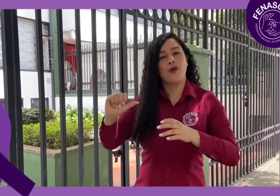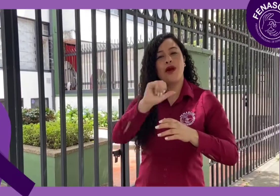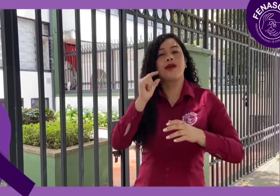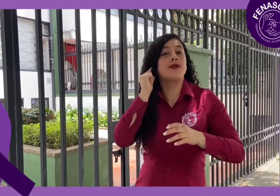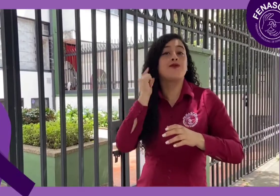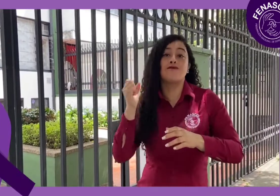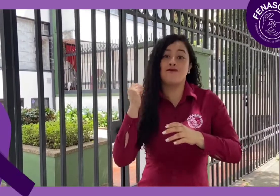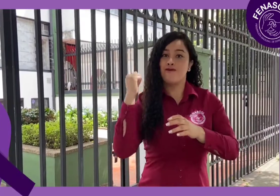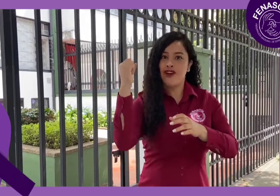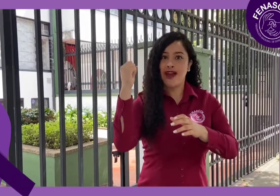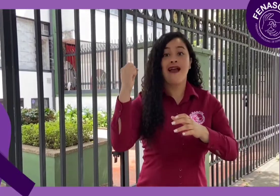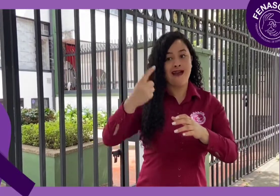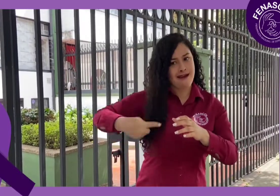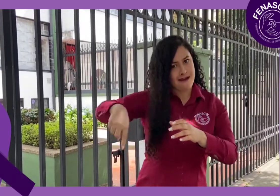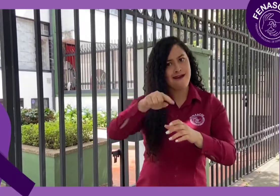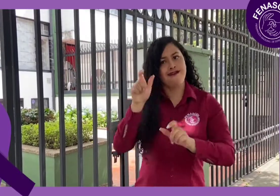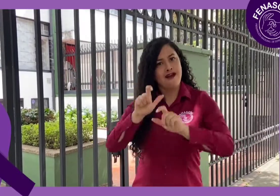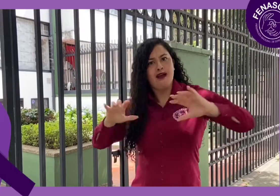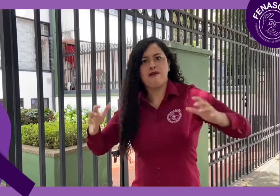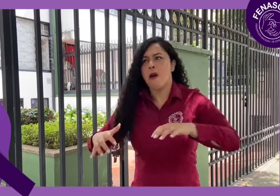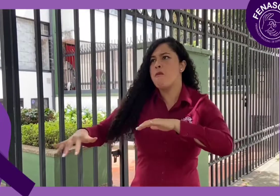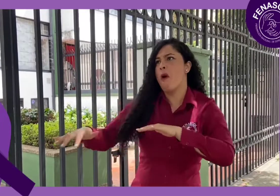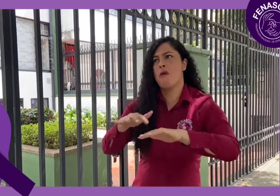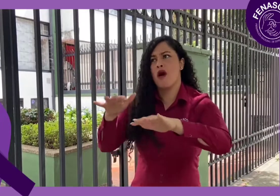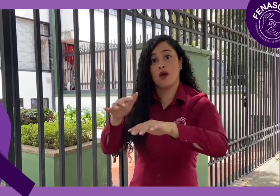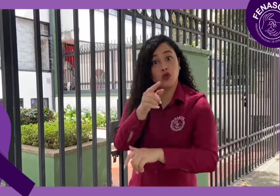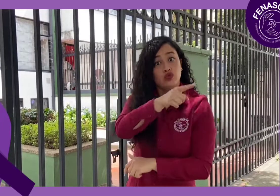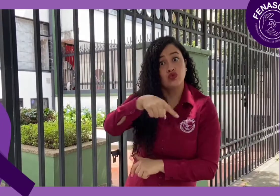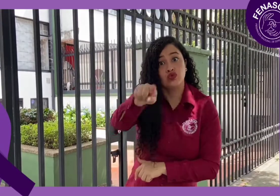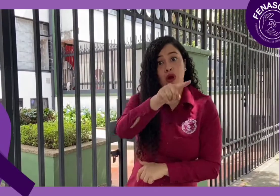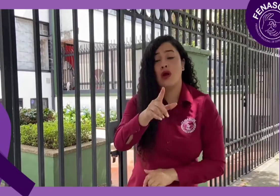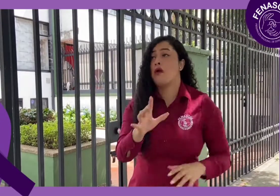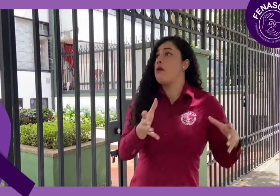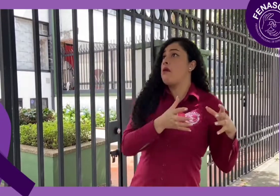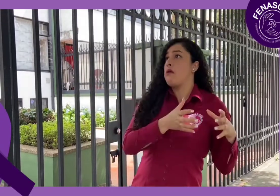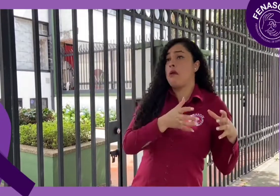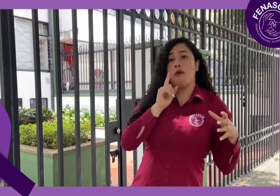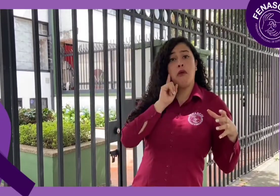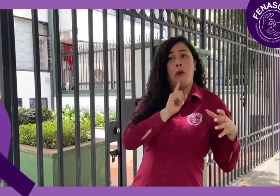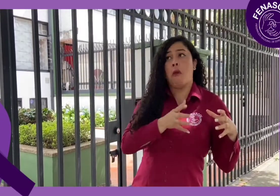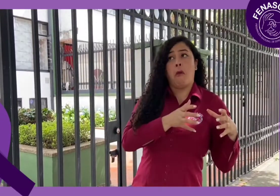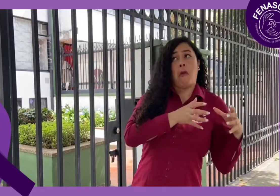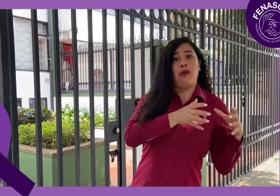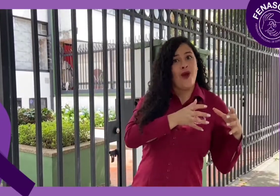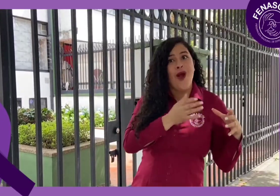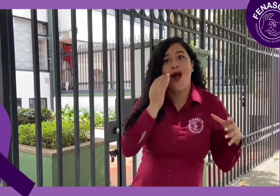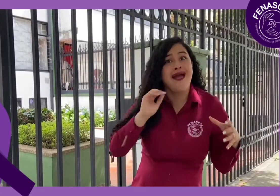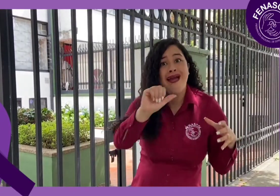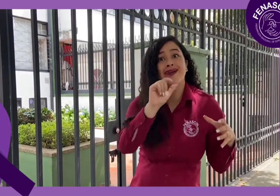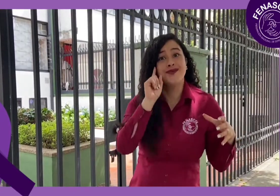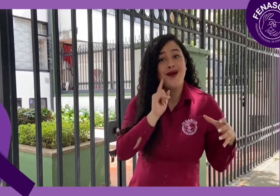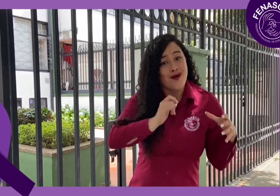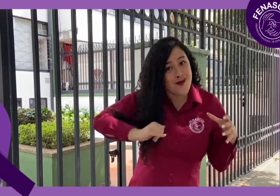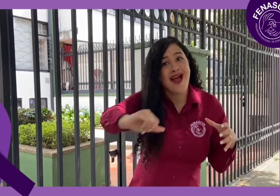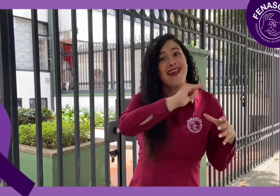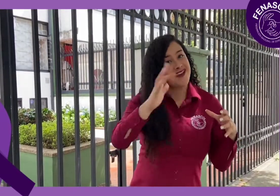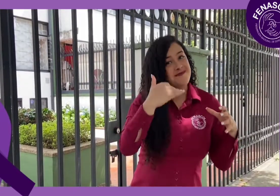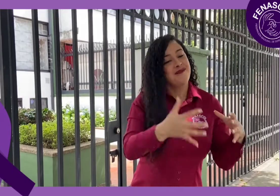como mujeres sordas no nos podemos quedar atrás, vamos, haz parte del